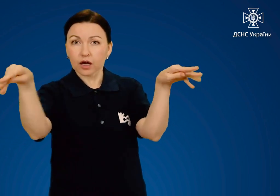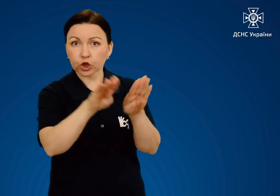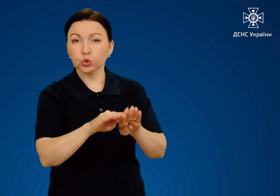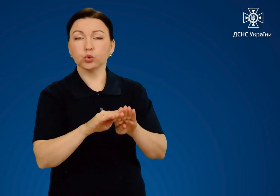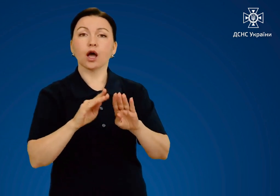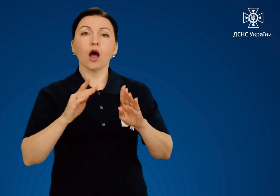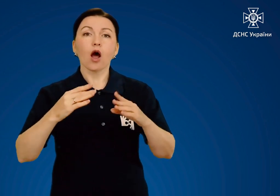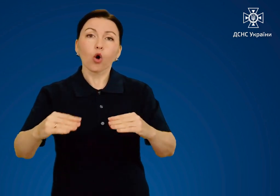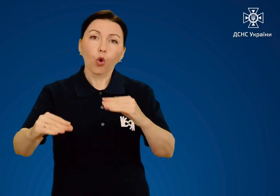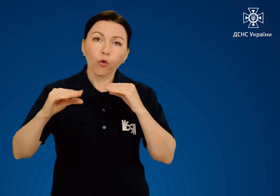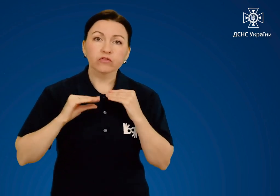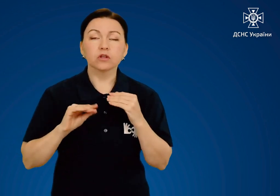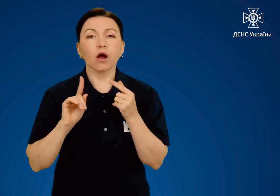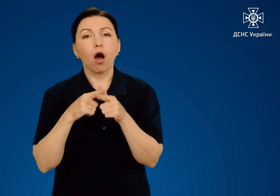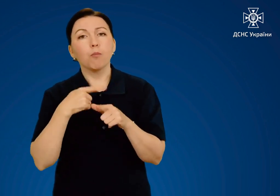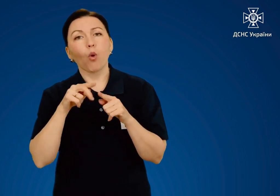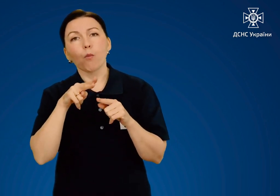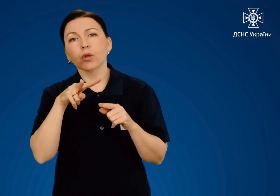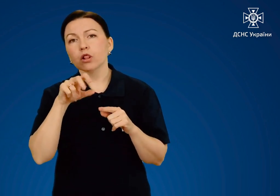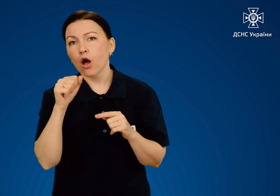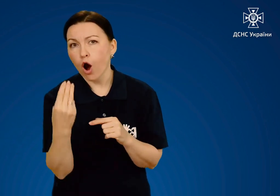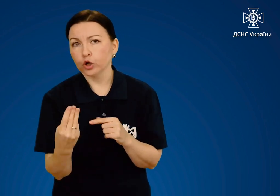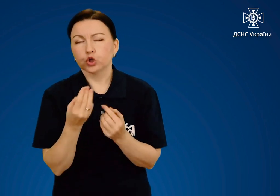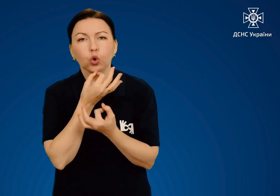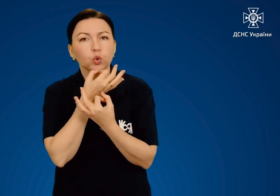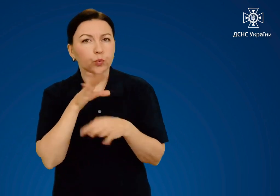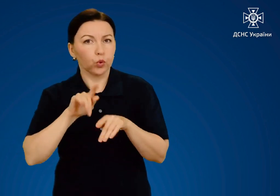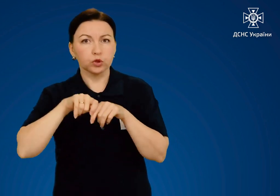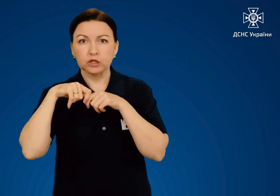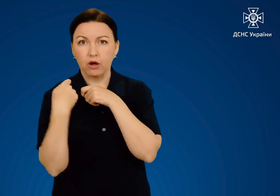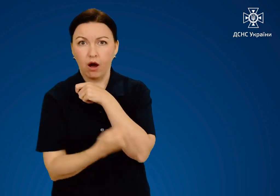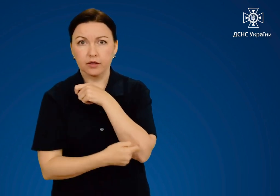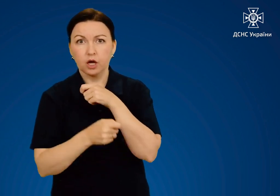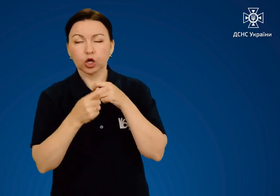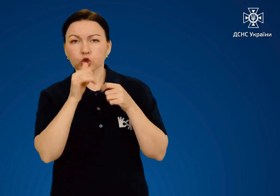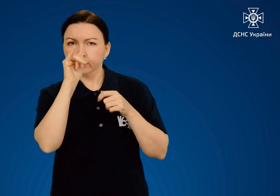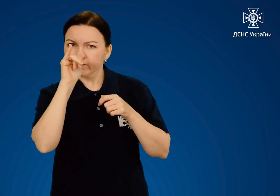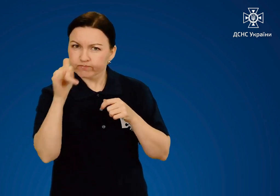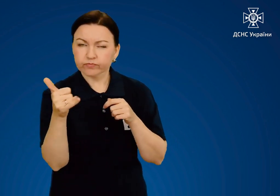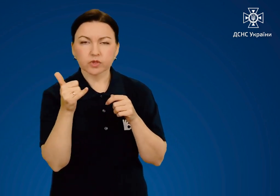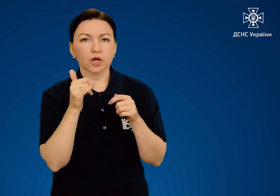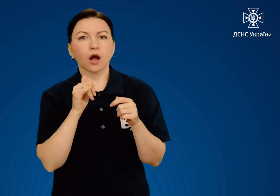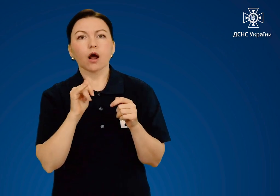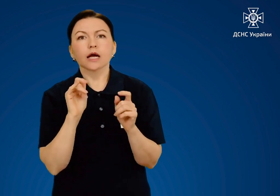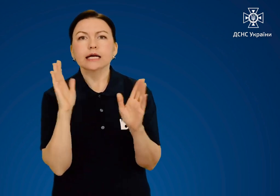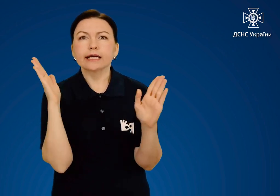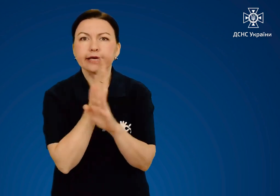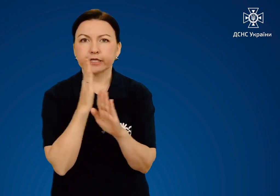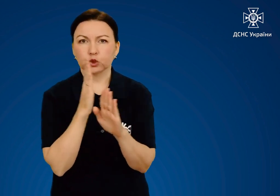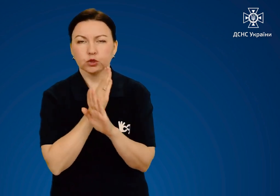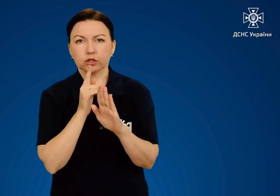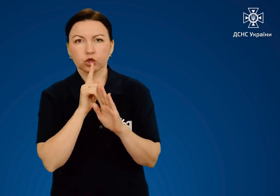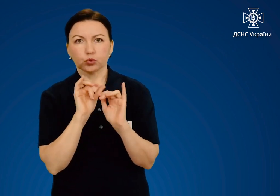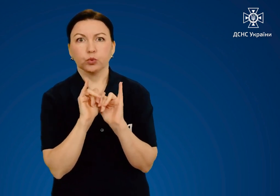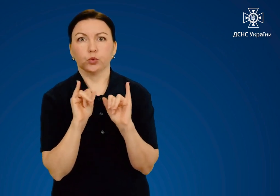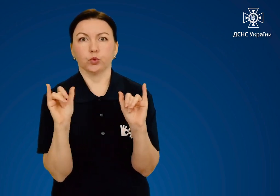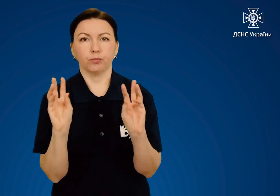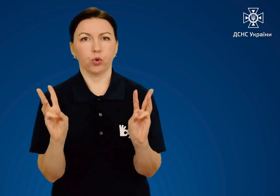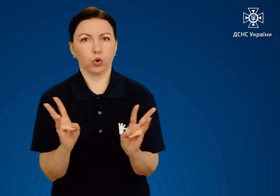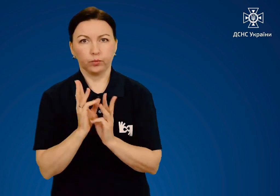накинути на людину ковдру, плащ або будь-яку іншу тканину, щоб перекрити доступ кисню до